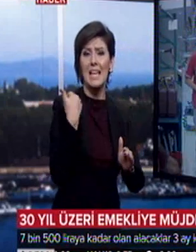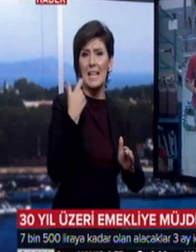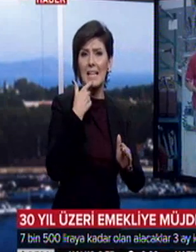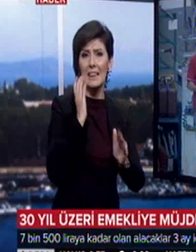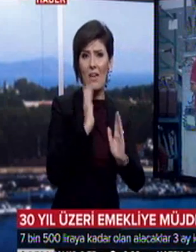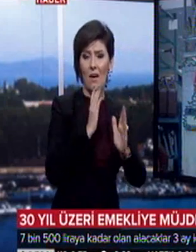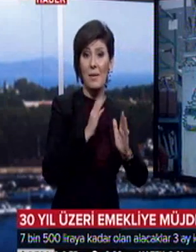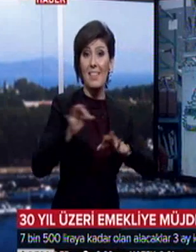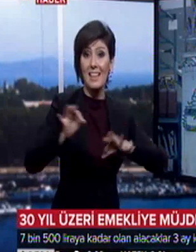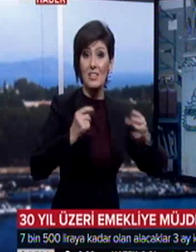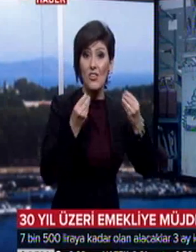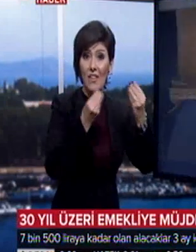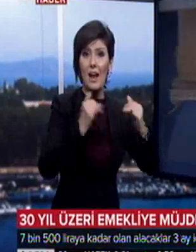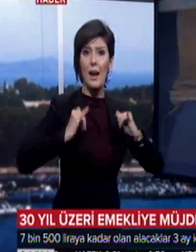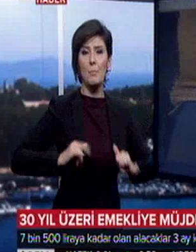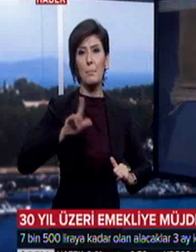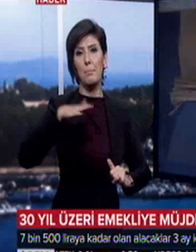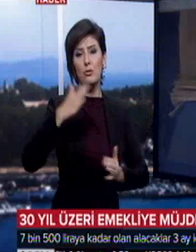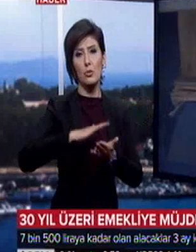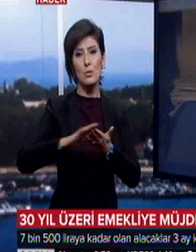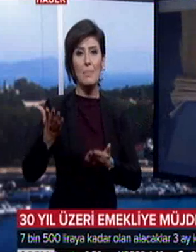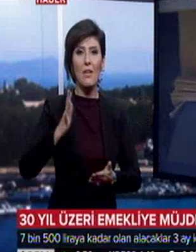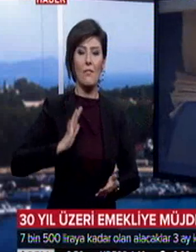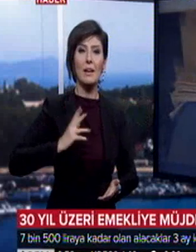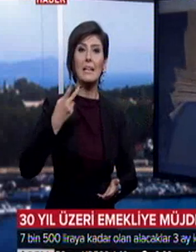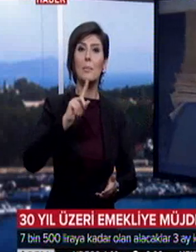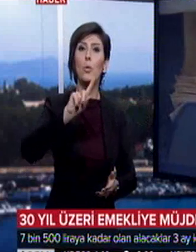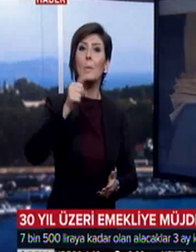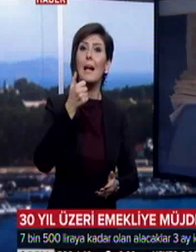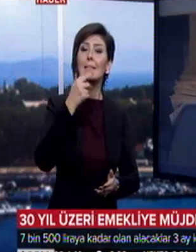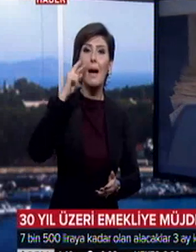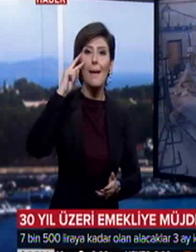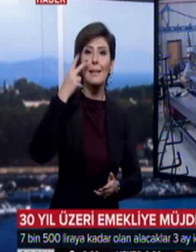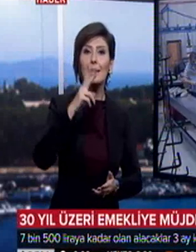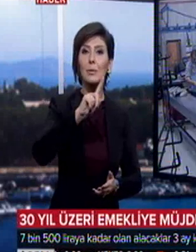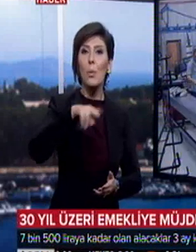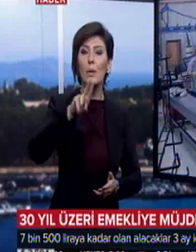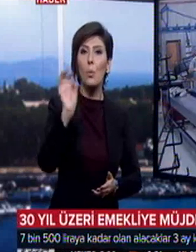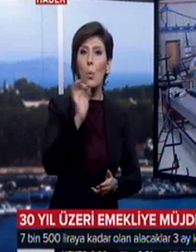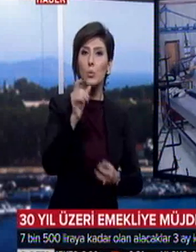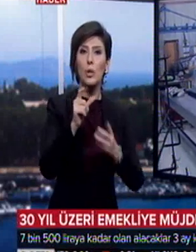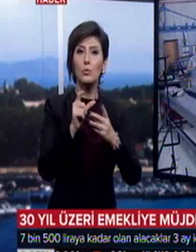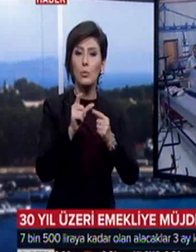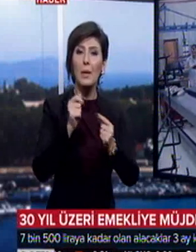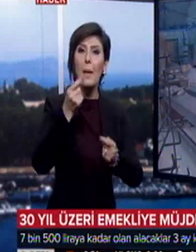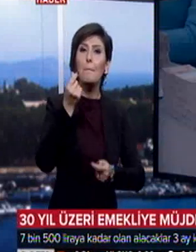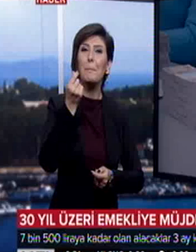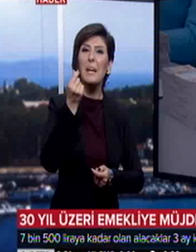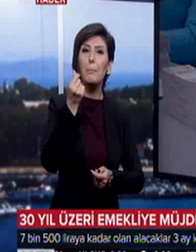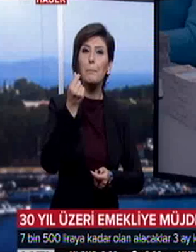Tasarıda işverenleri rahatlatacak bir başka düzenleme daha var. 2016 Aralık'la 2017 Ocak ve Şubat'ta ödenecek primler yeni